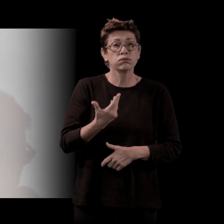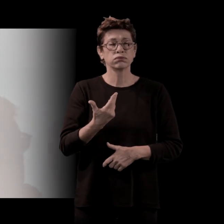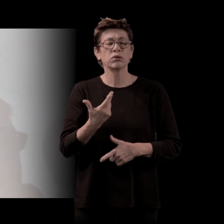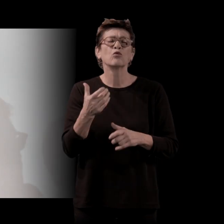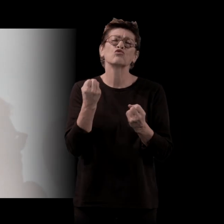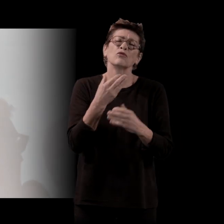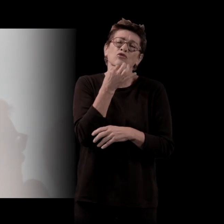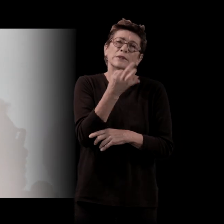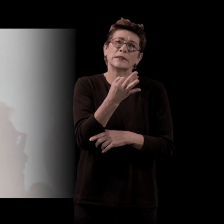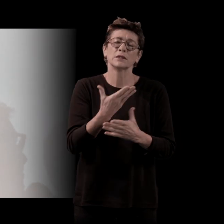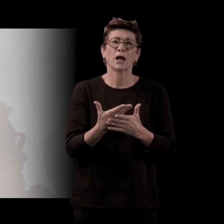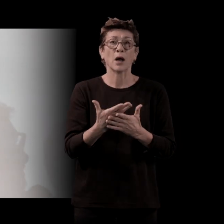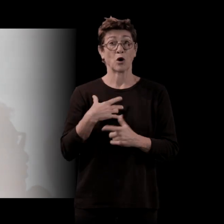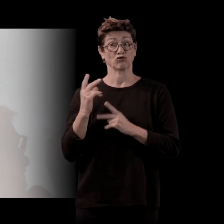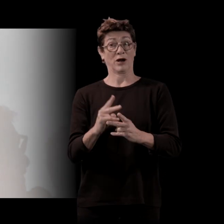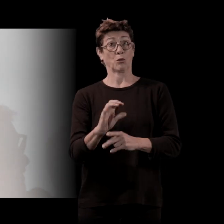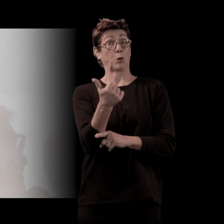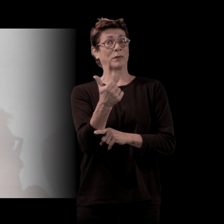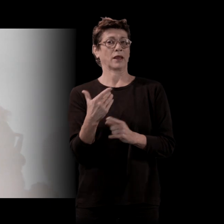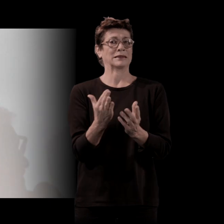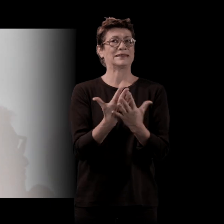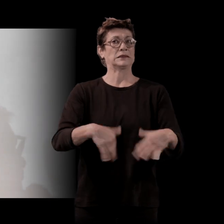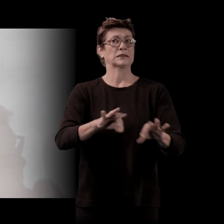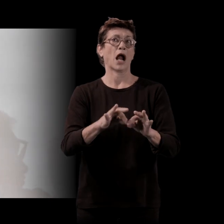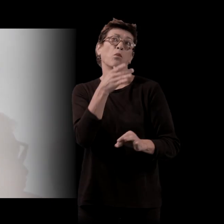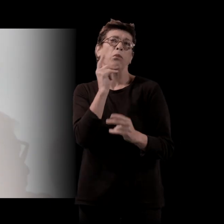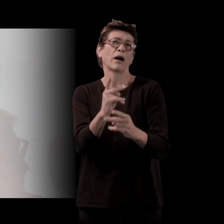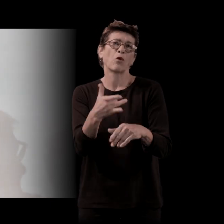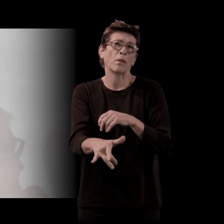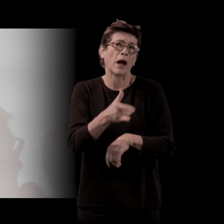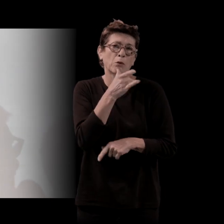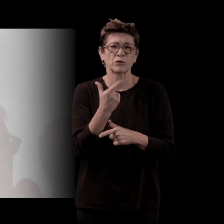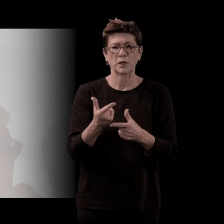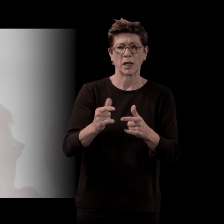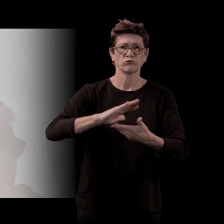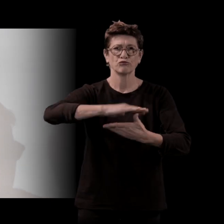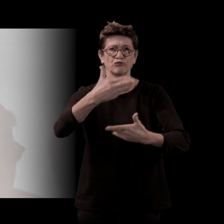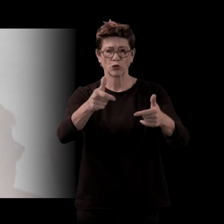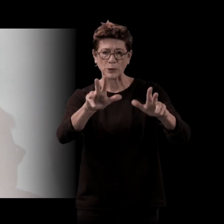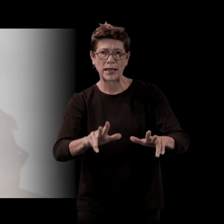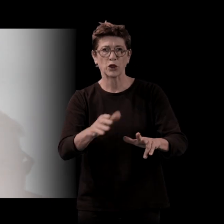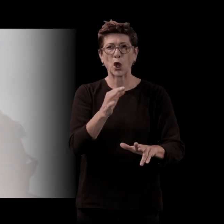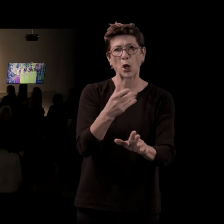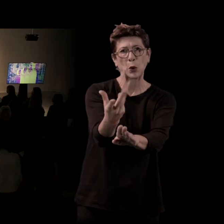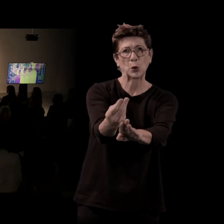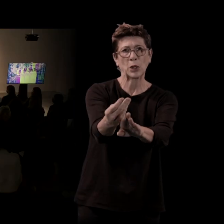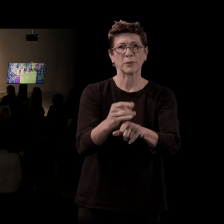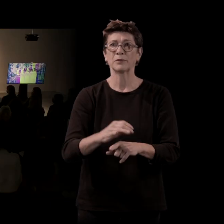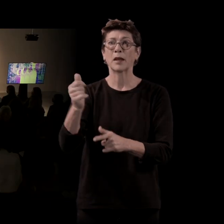premier, puisque je ne pouvais pas me permettre d'être en retard. Et j'installais mon micro, mon ordi, etc. Et à chaque fois, il y quelqu'un qui passait la tête dans la pièce et qui disait, ah,